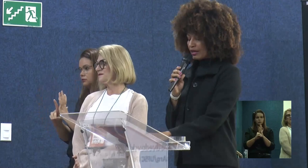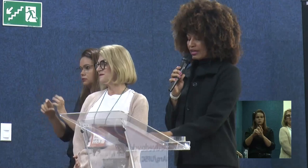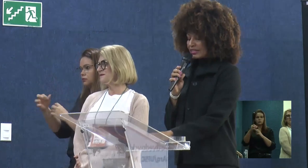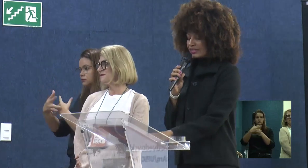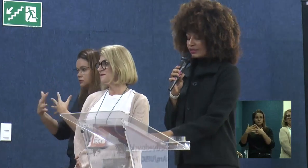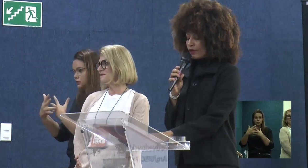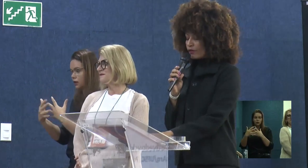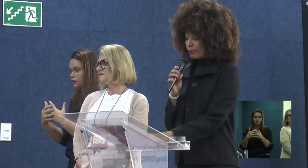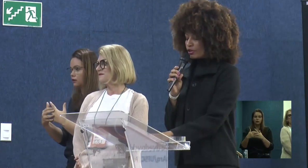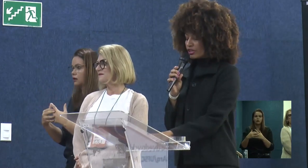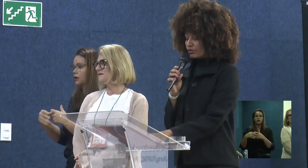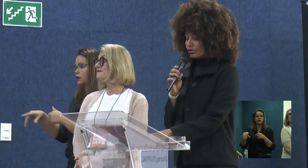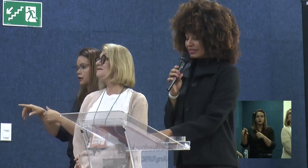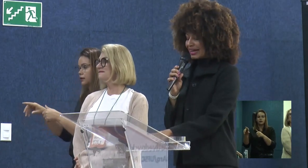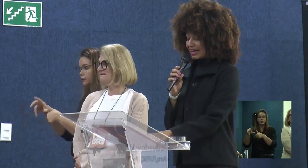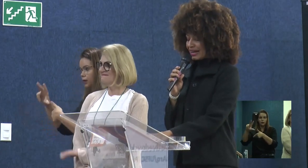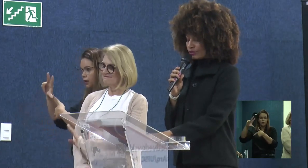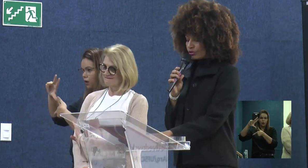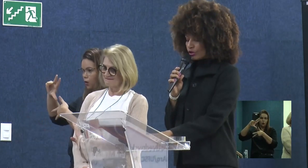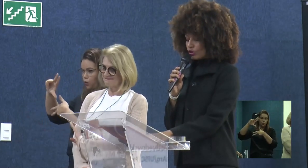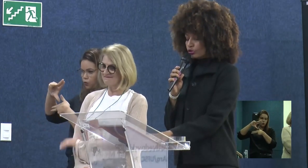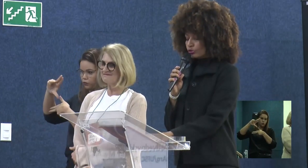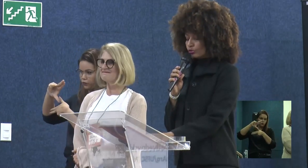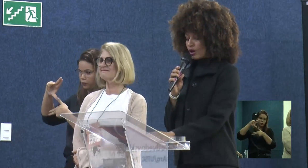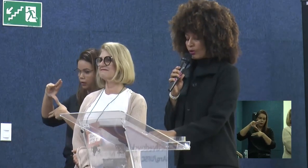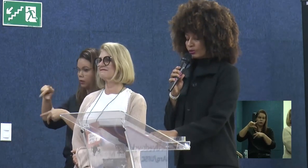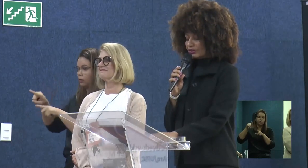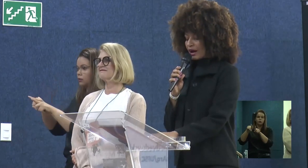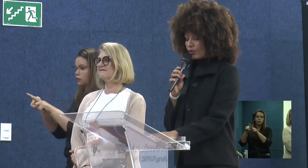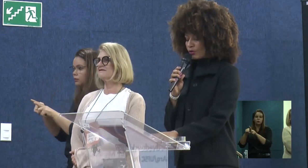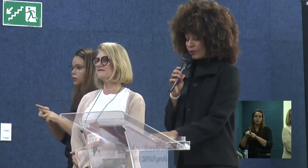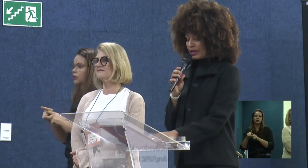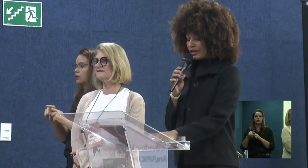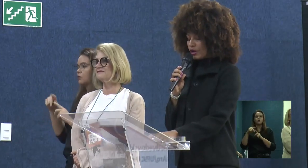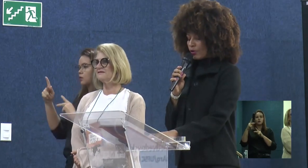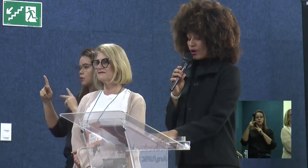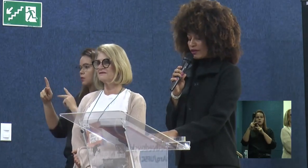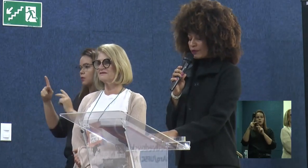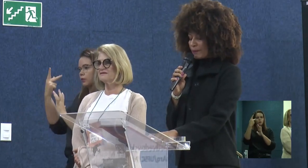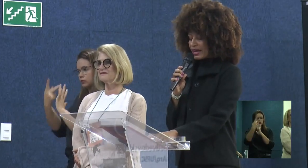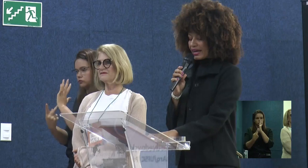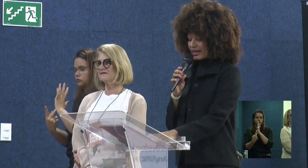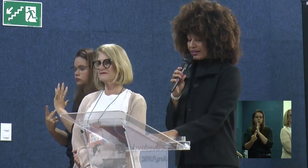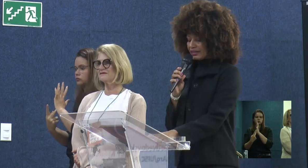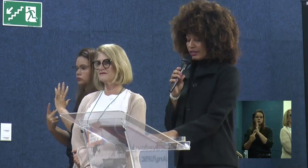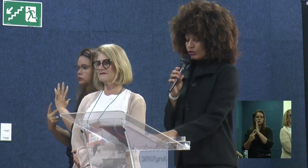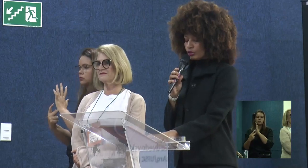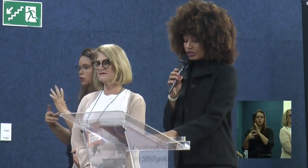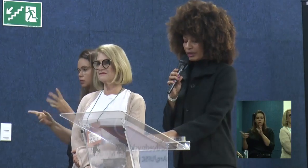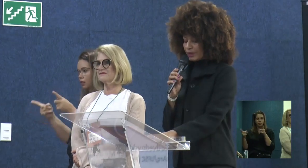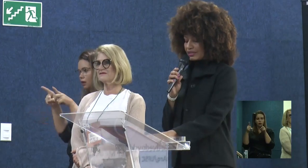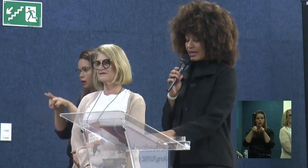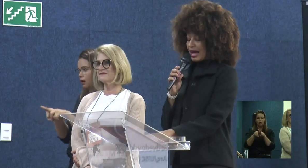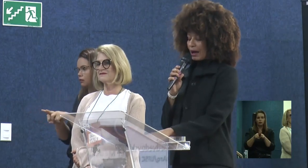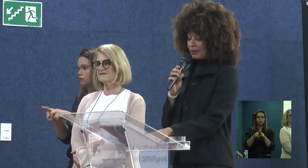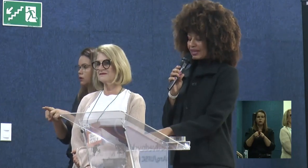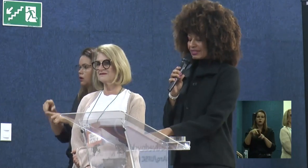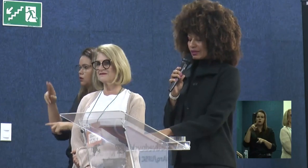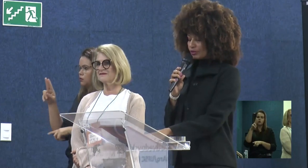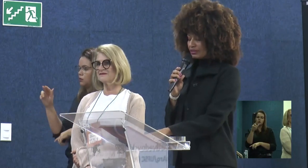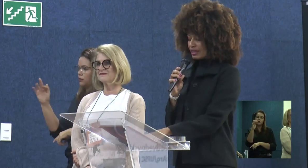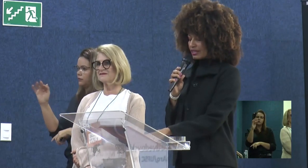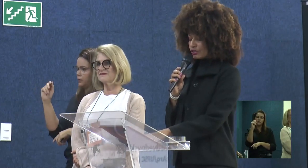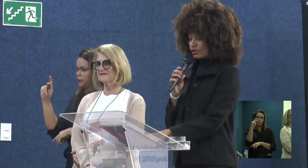UFUBA. Desenvolve projetos integrados junto ao NAURB, UFPEL, nos temas